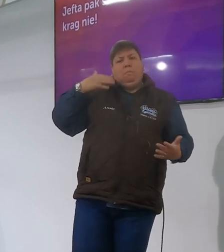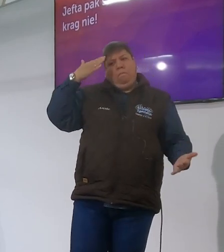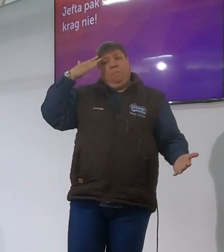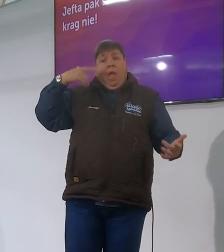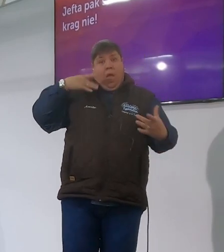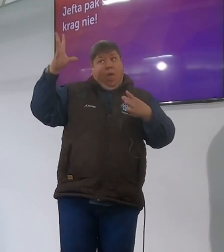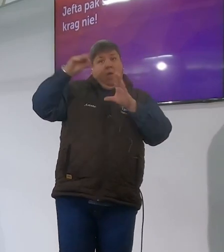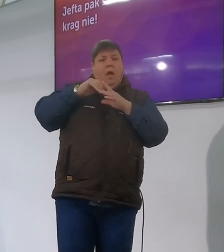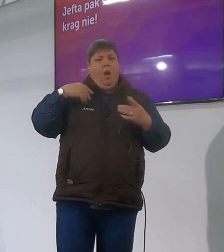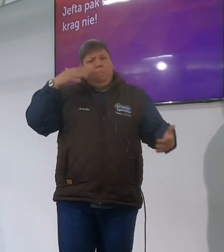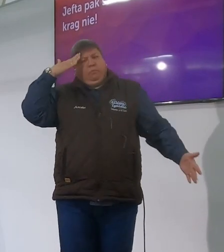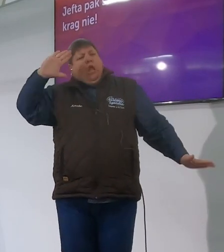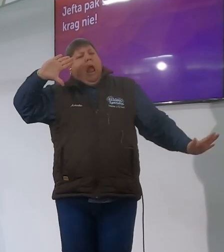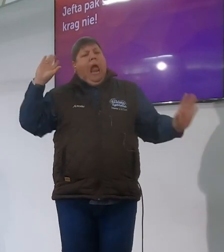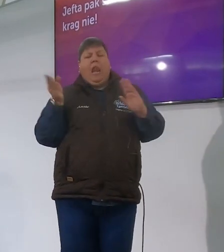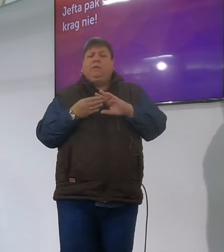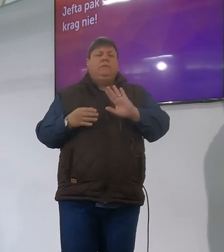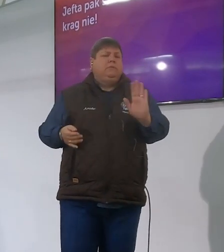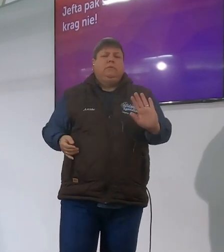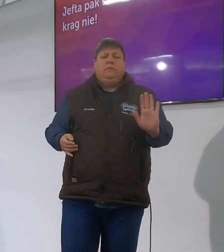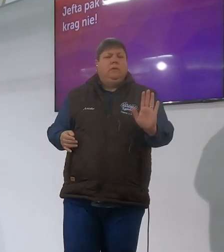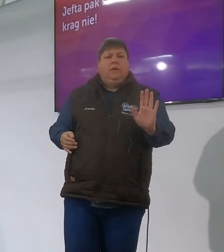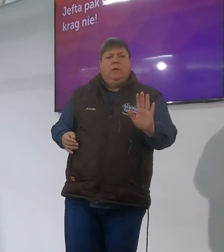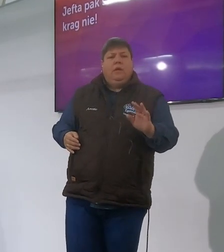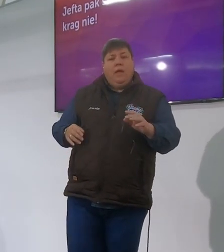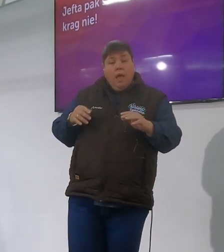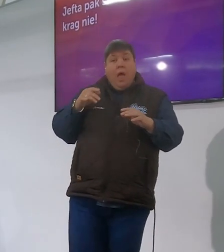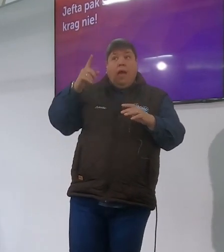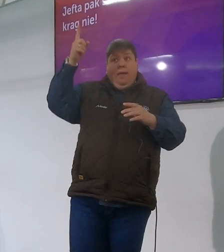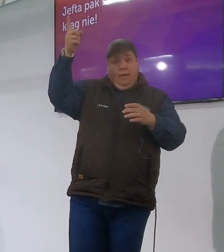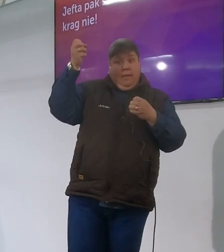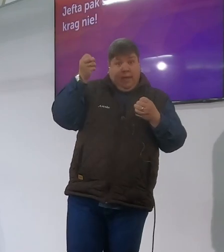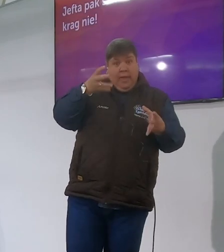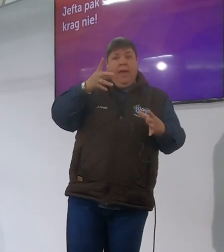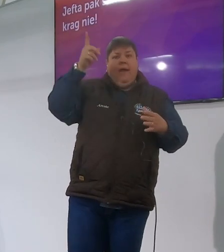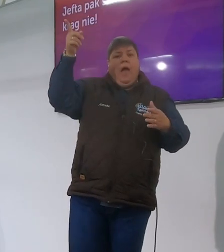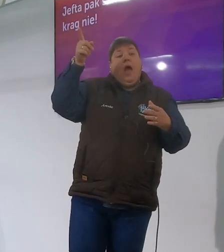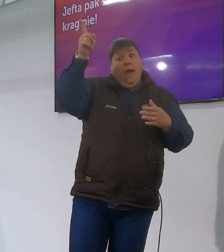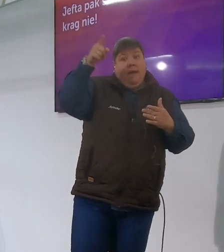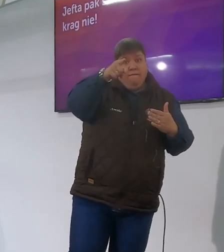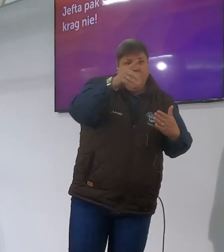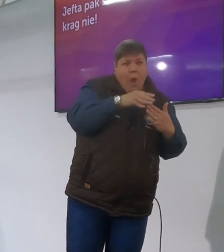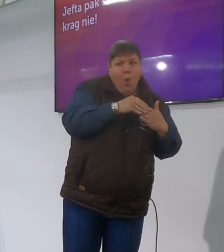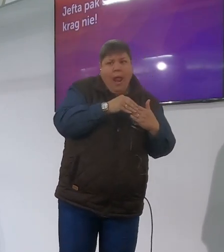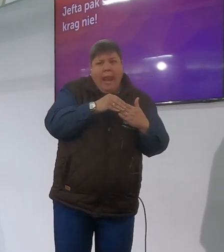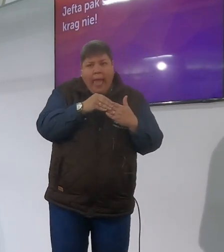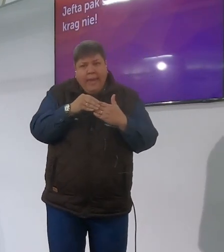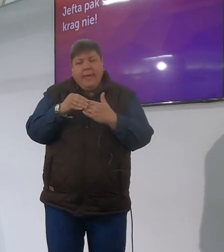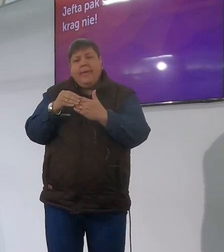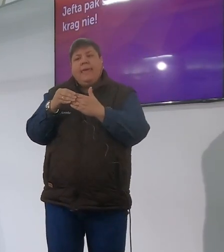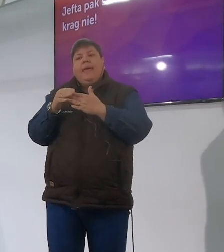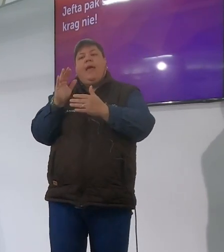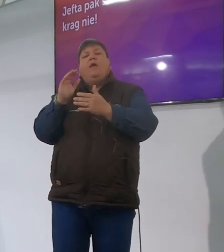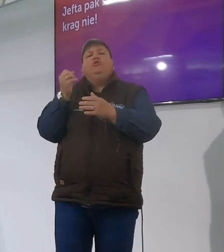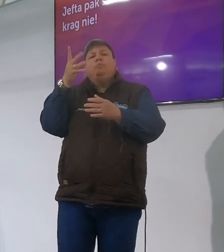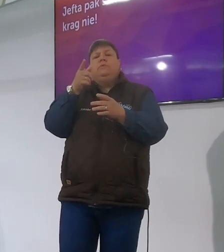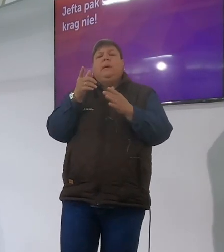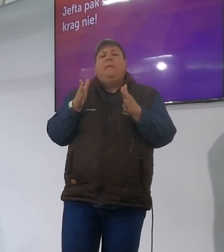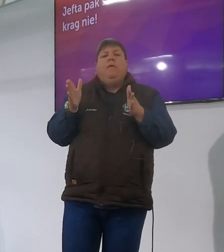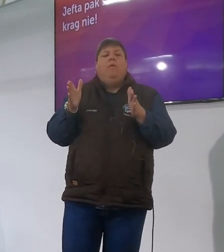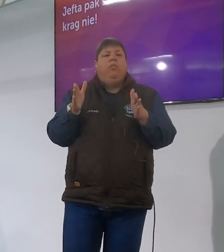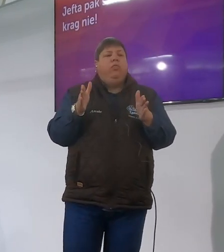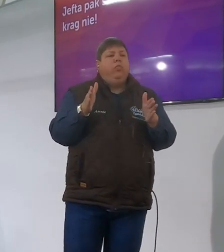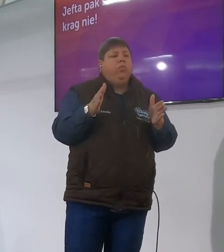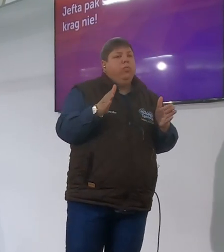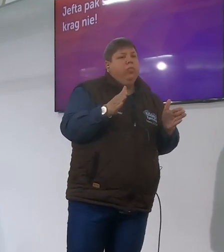maar wat het wel beteken is jy het boonnatuurlijke leiding in jou leven dat al gaan jy op een schewe pad het